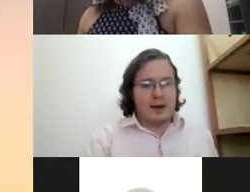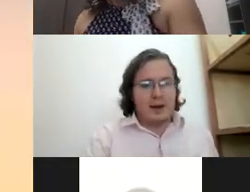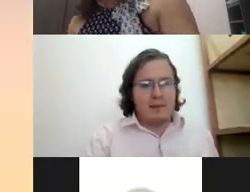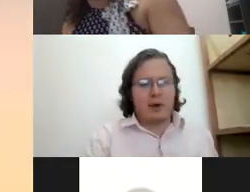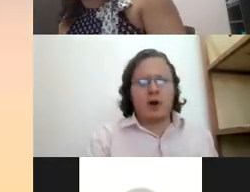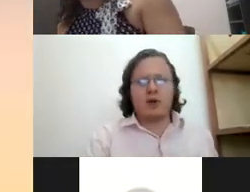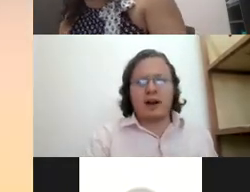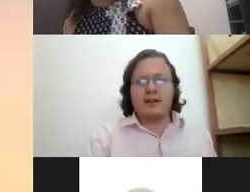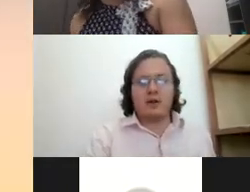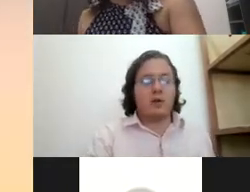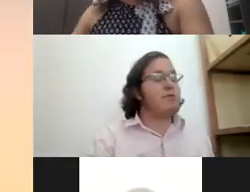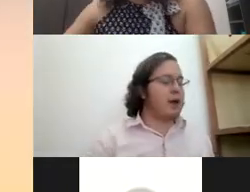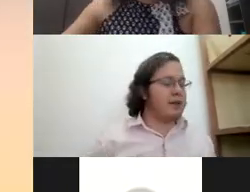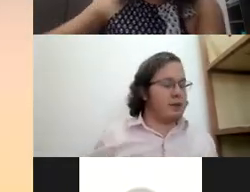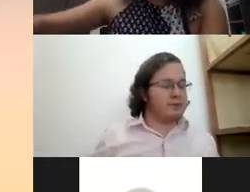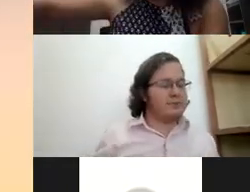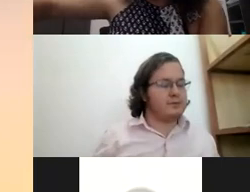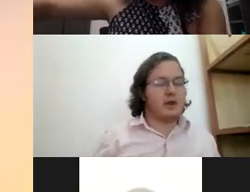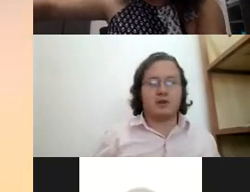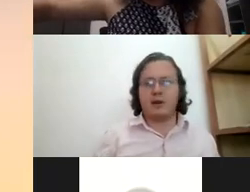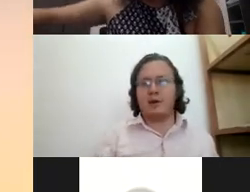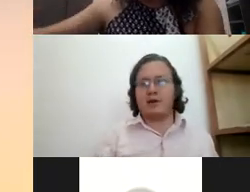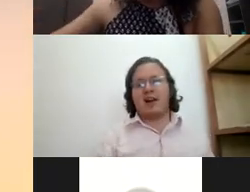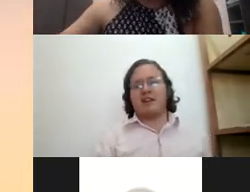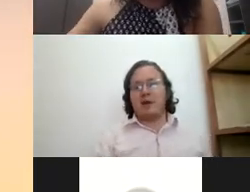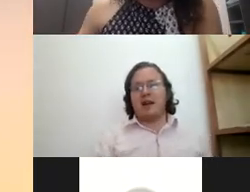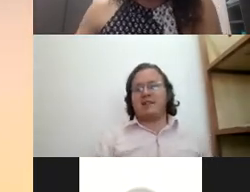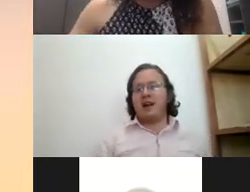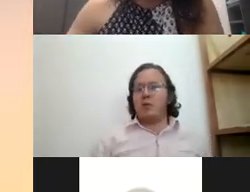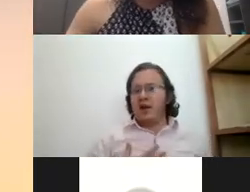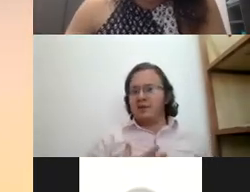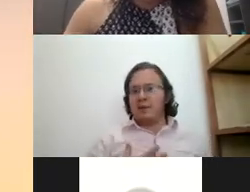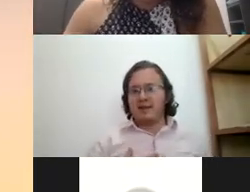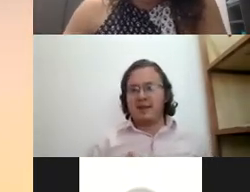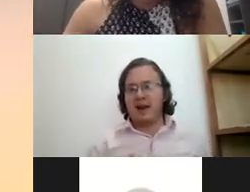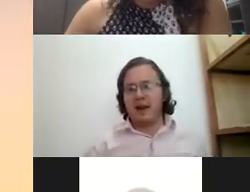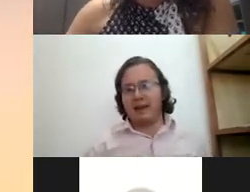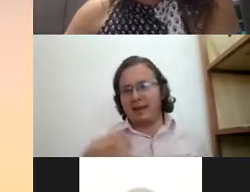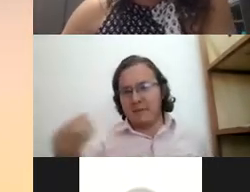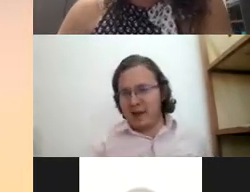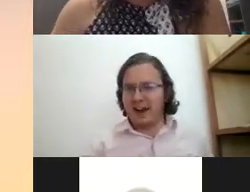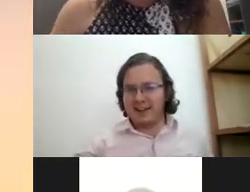Pero quiero contarles un poquito sobre nuestra experiencia o mi experiencia en viajes